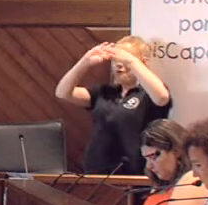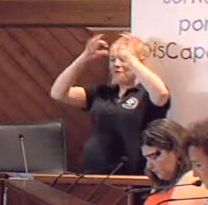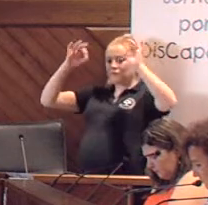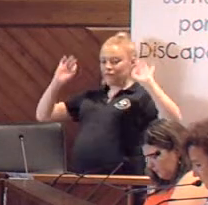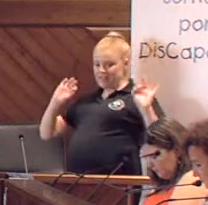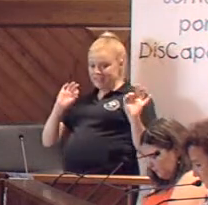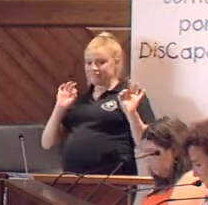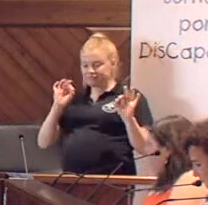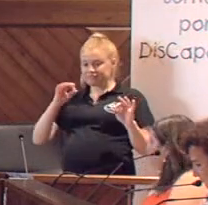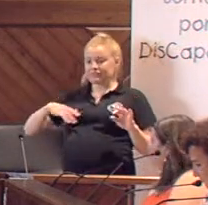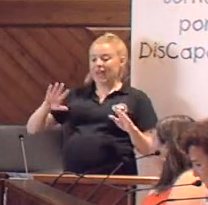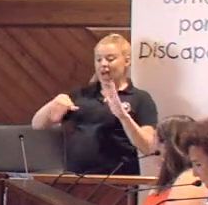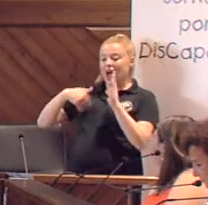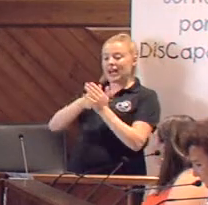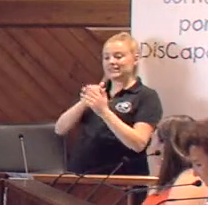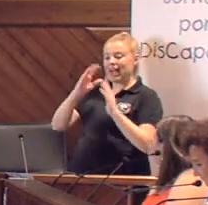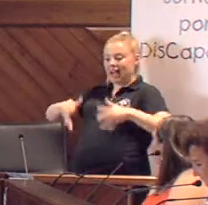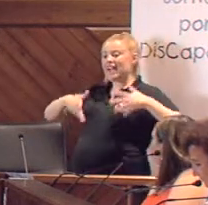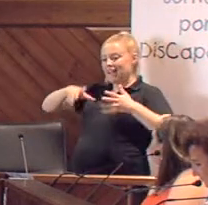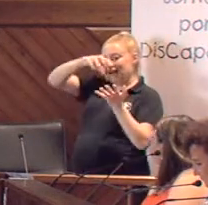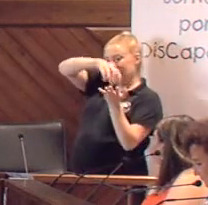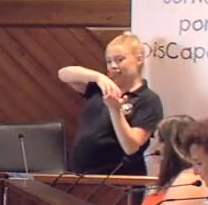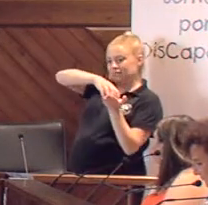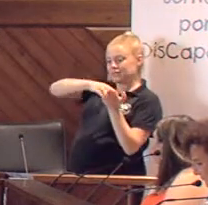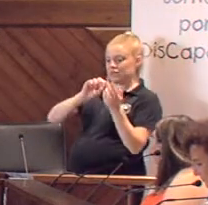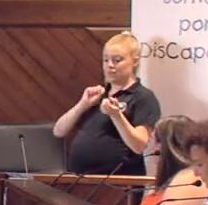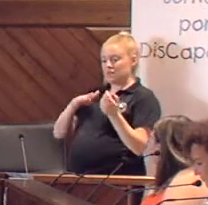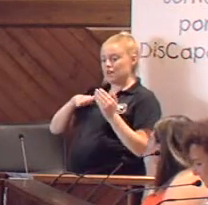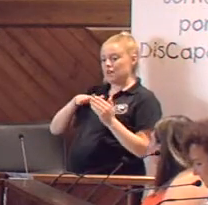desde nuestro centro a través de la carretera de circulación.